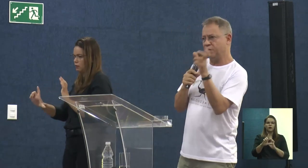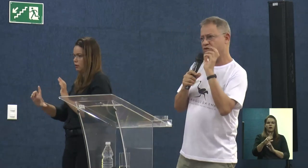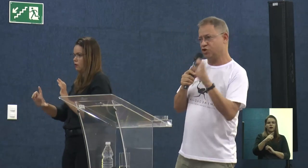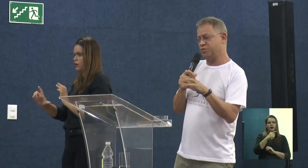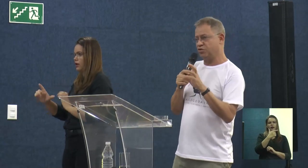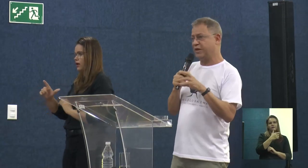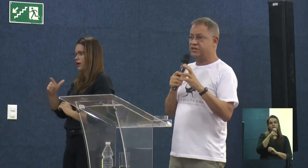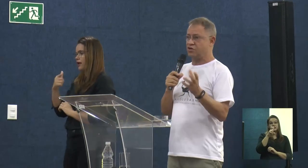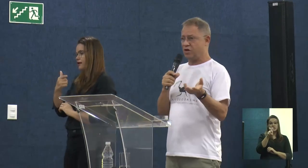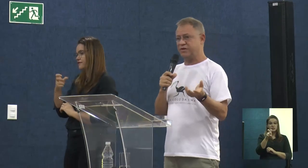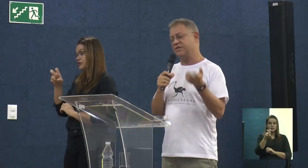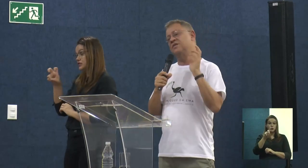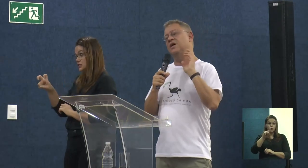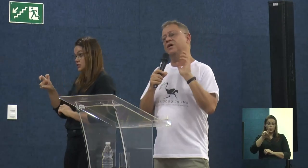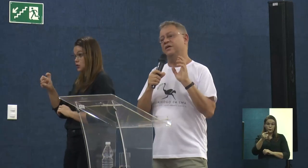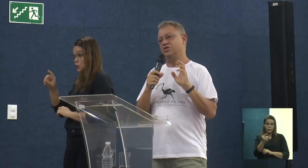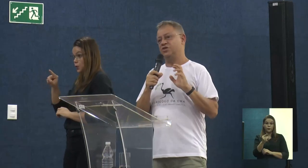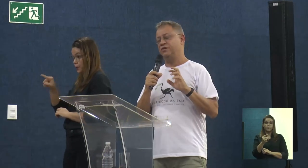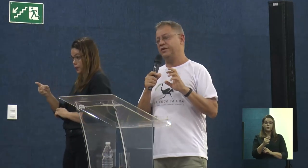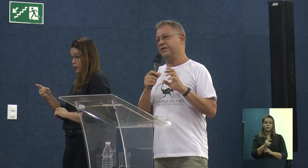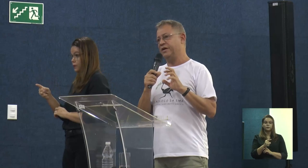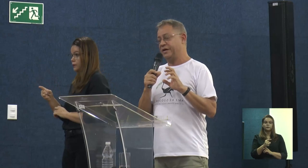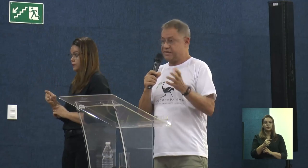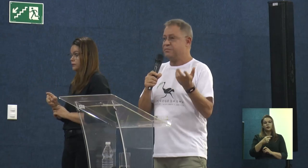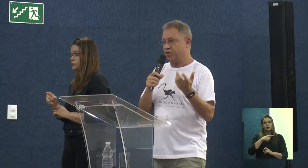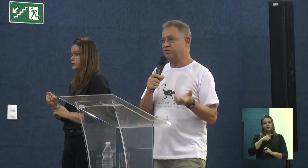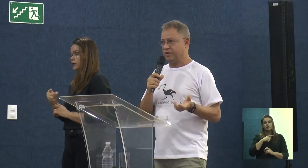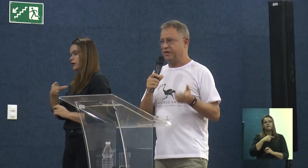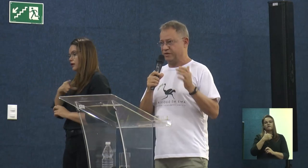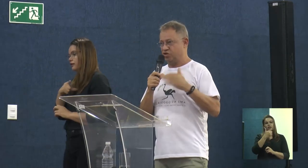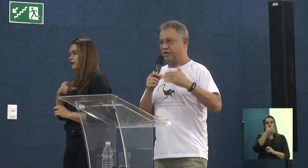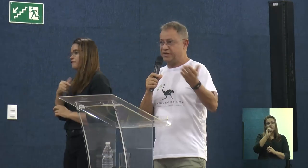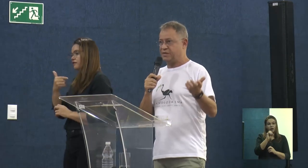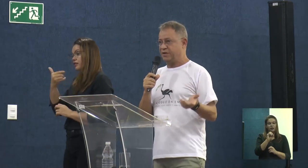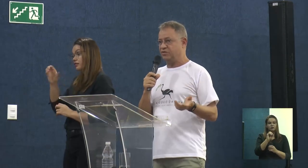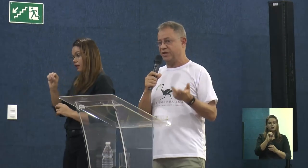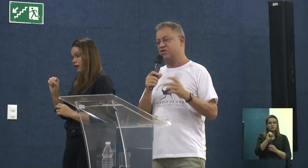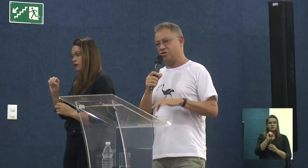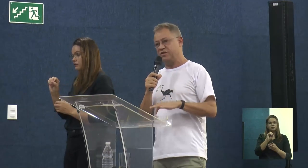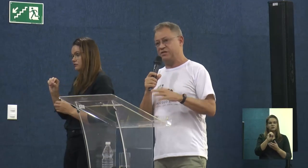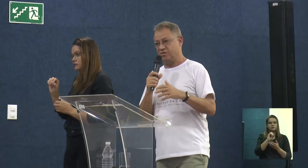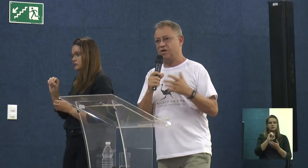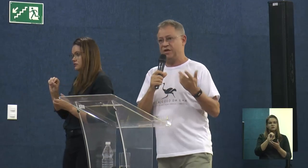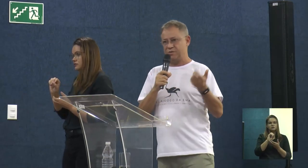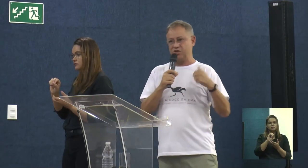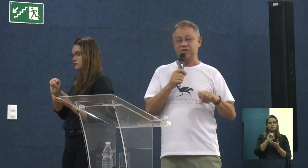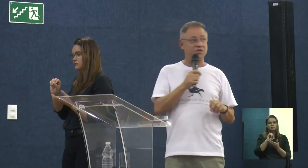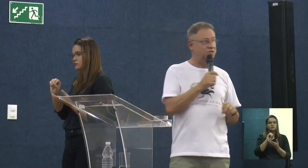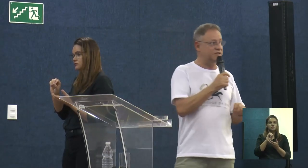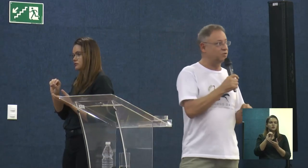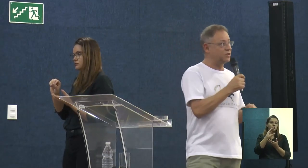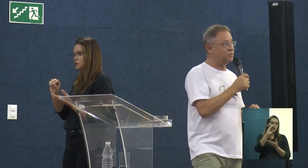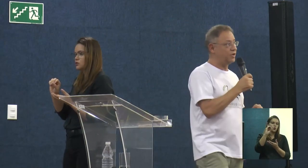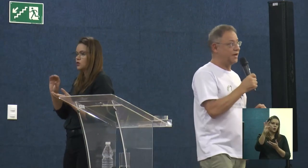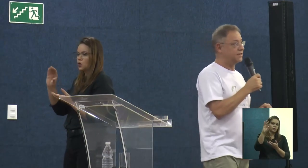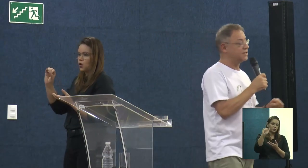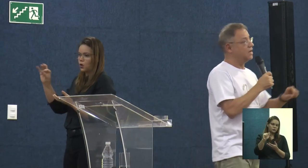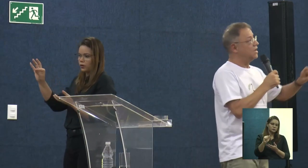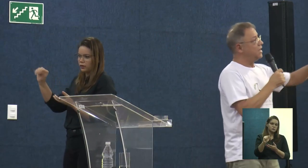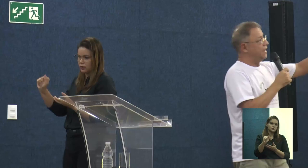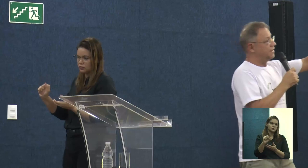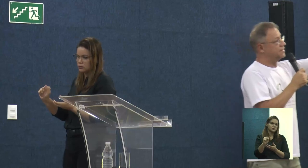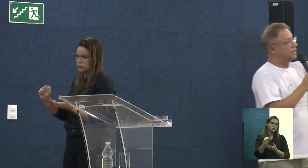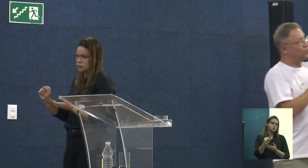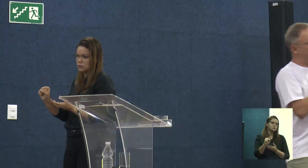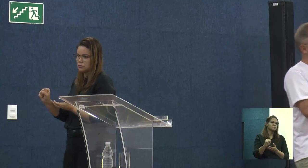25 mil, a gente pediu 10 cotas, e a gente recebeu, né? A gente está recebendo 10 cotas, então, esse projeto é de 250 mil reais.